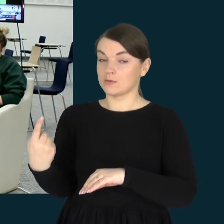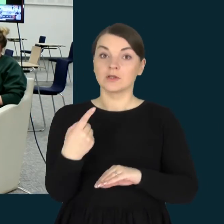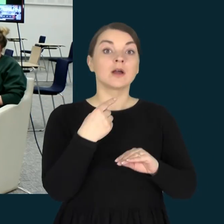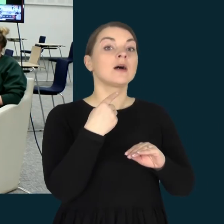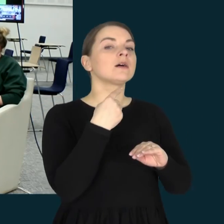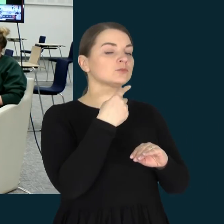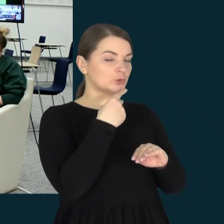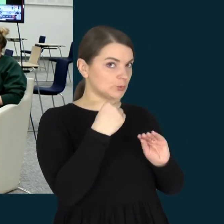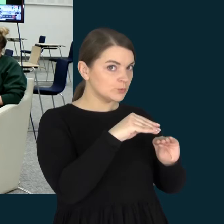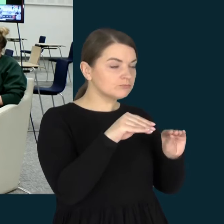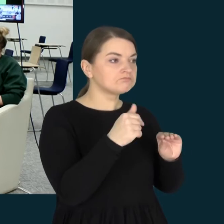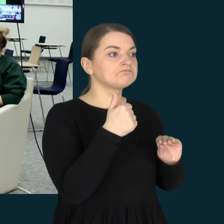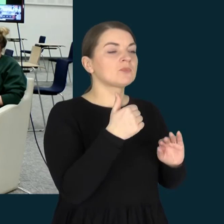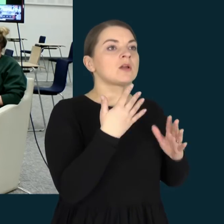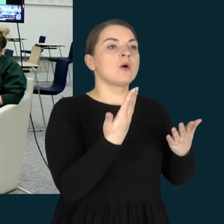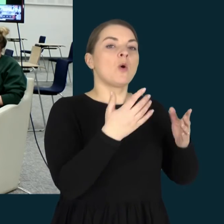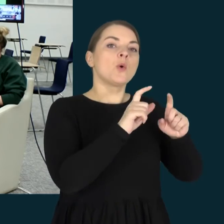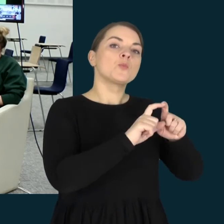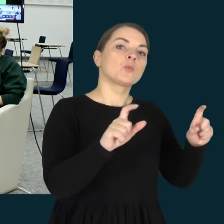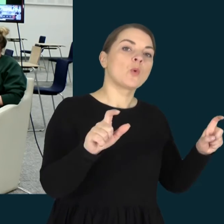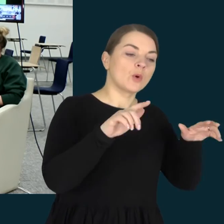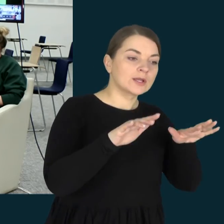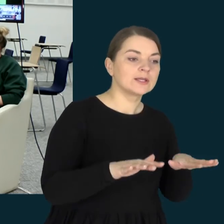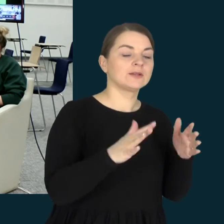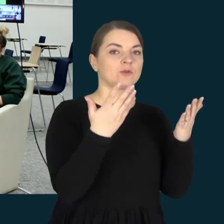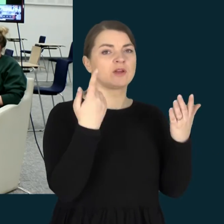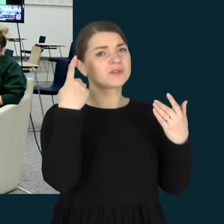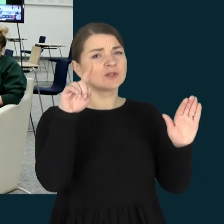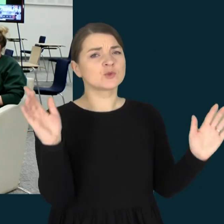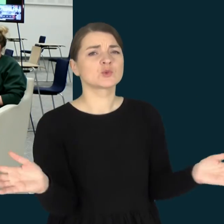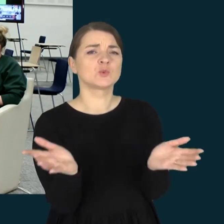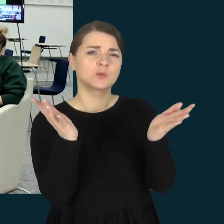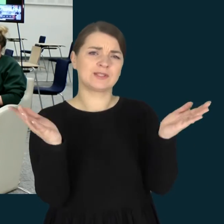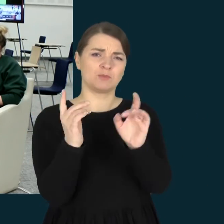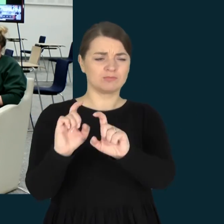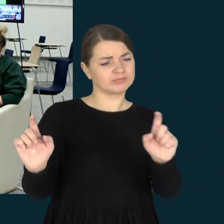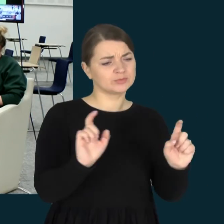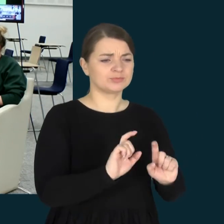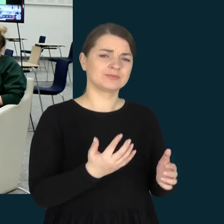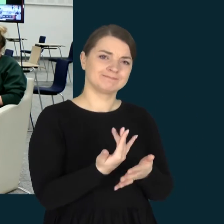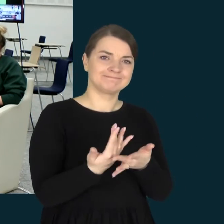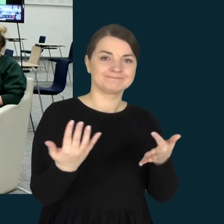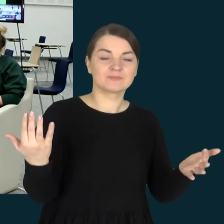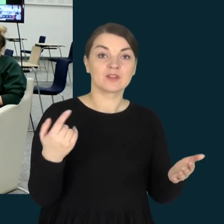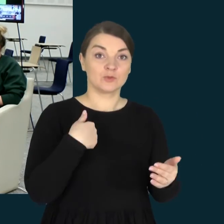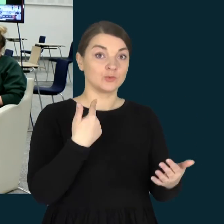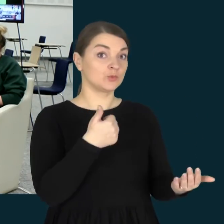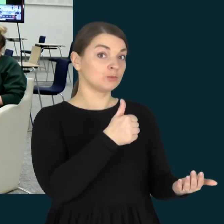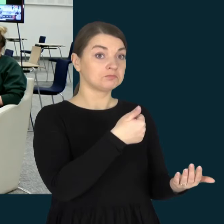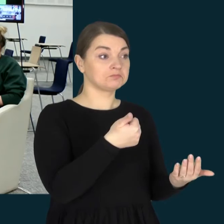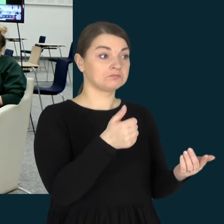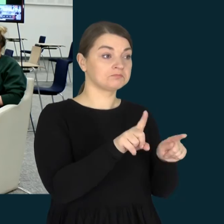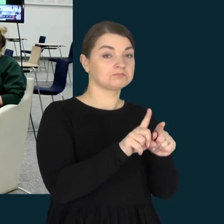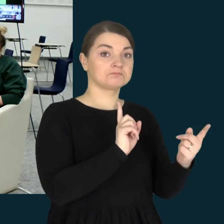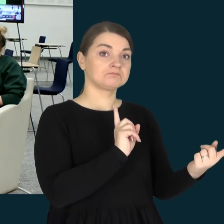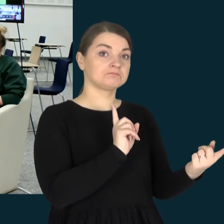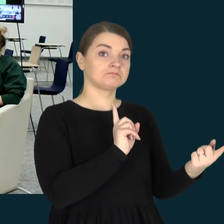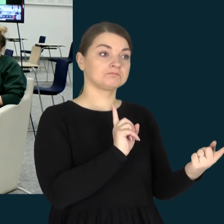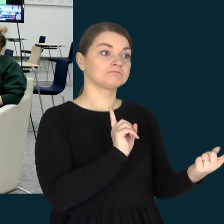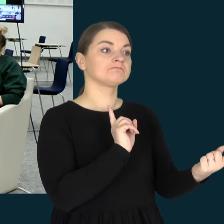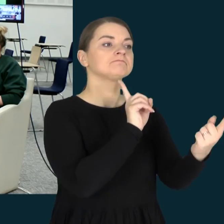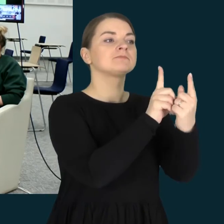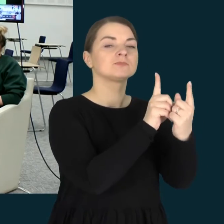Ar mokykloje arba šiaip ūkdymo įstaivose esate susitikusi su